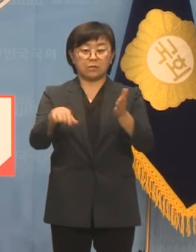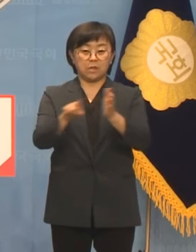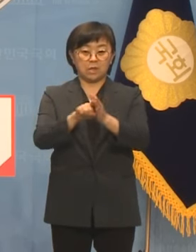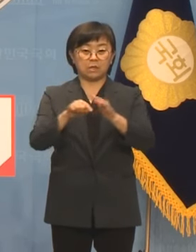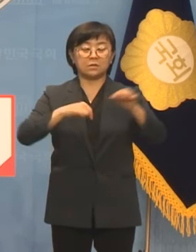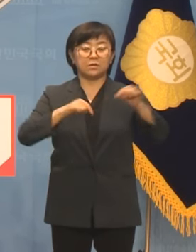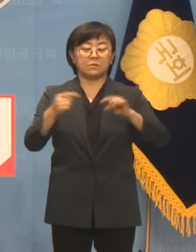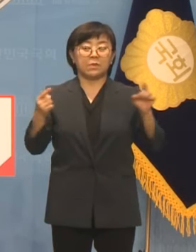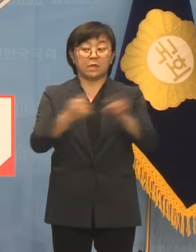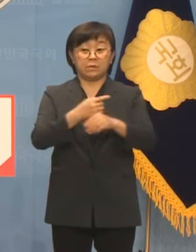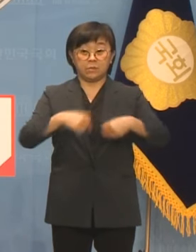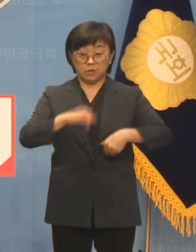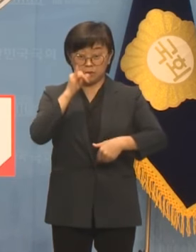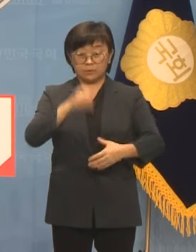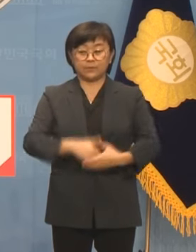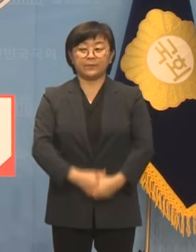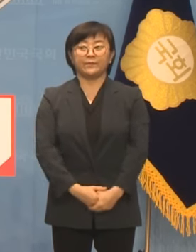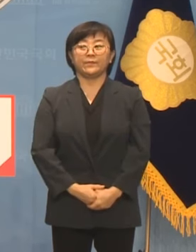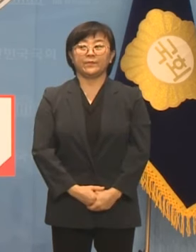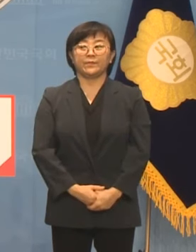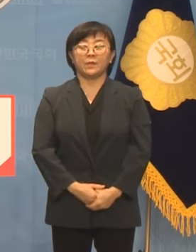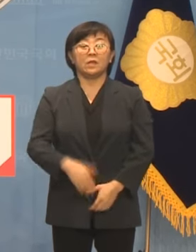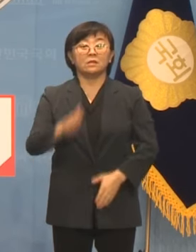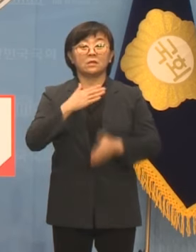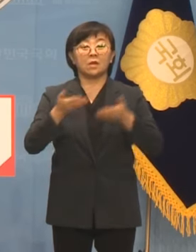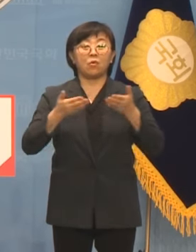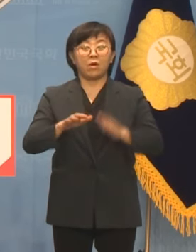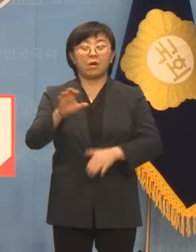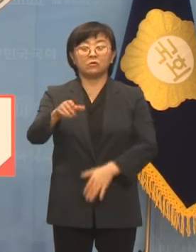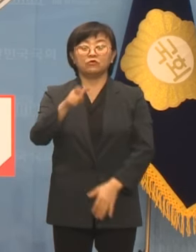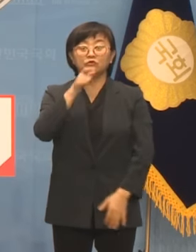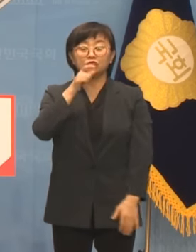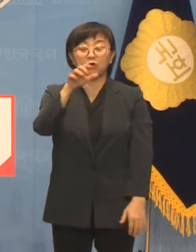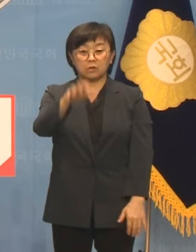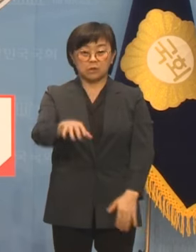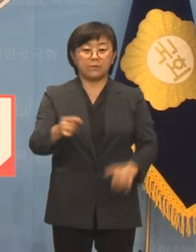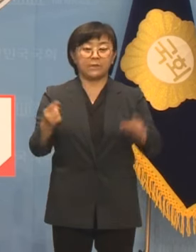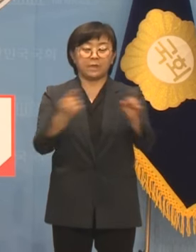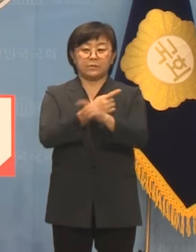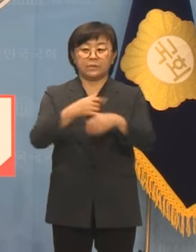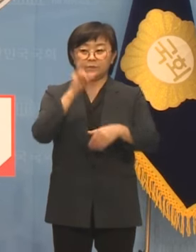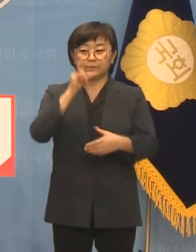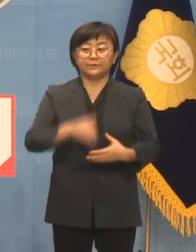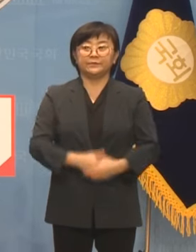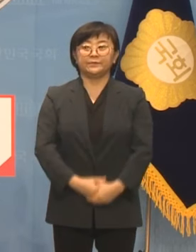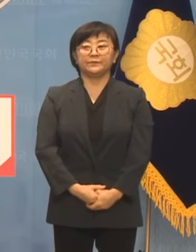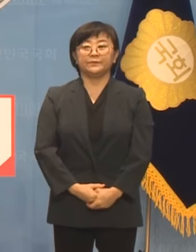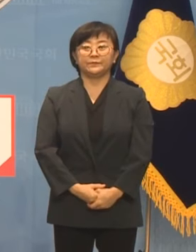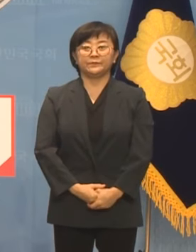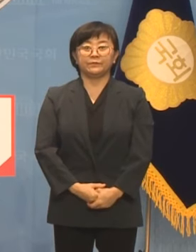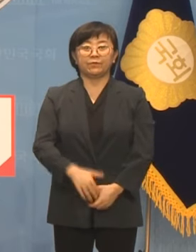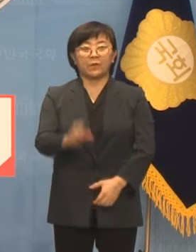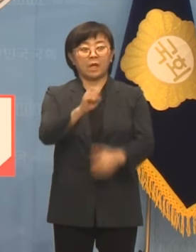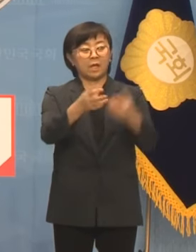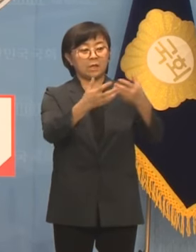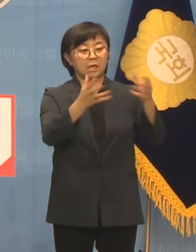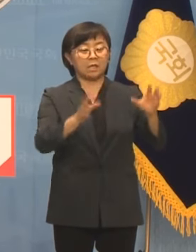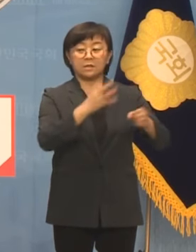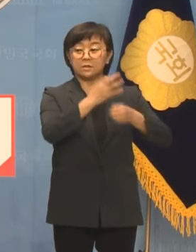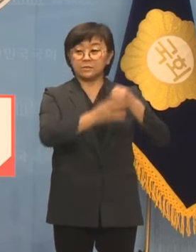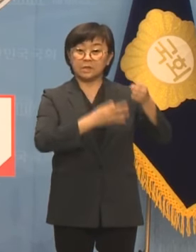한다고 생각합니다. 그리고 제 고향인 수원을 위해서도 바뀌어야 한다고 생각합니다. 야당에서 지난